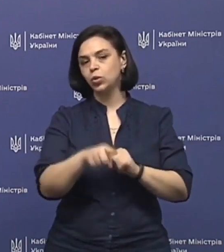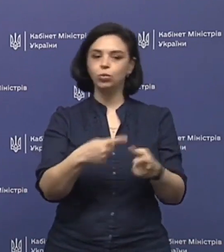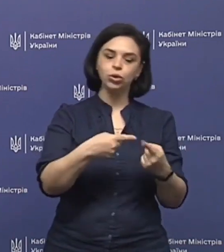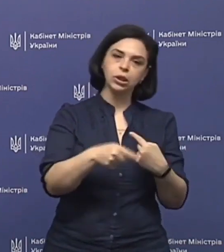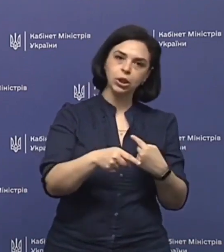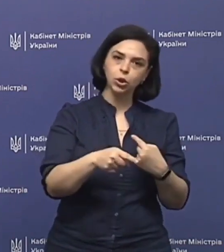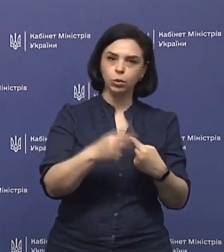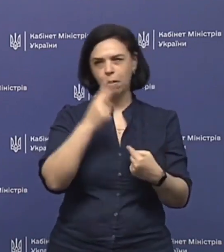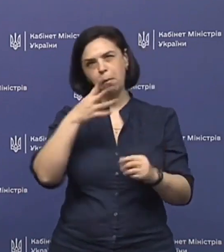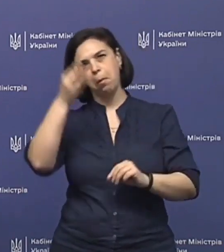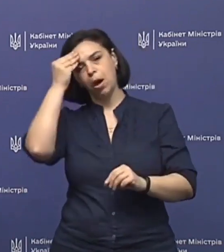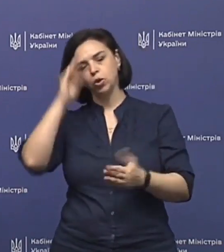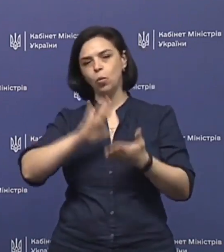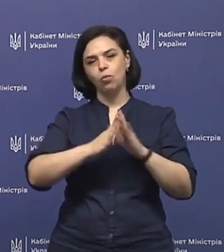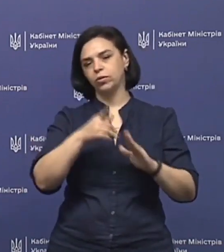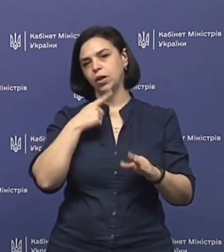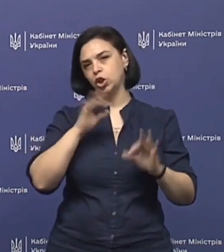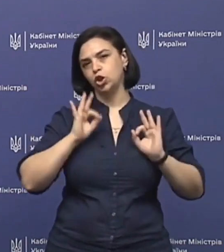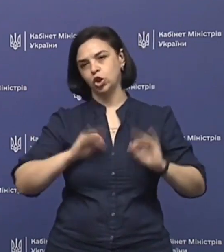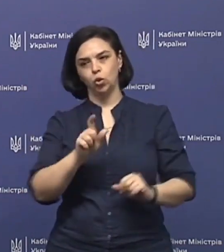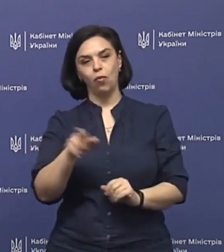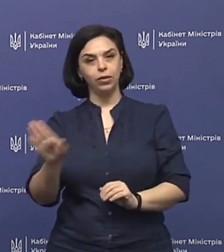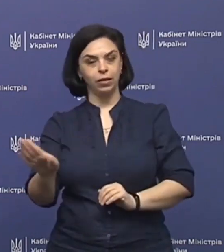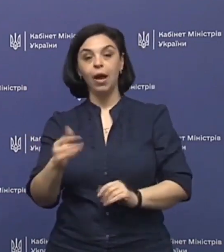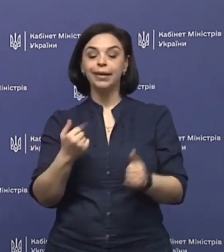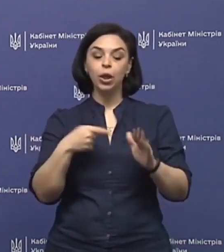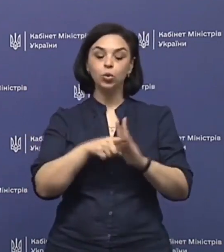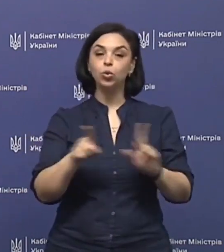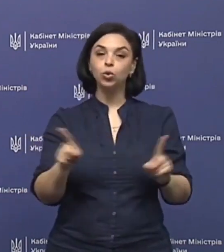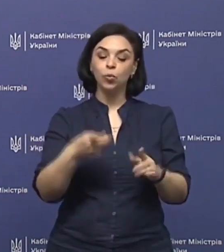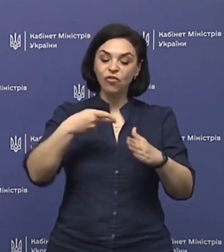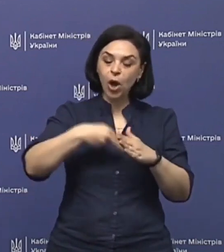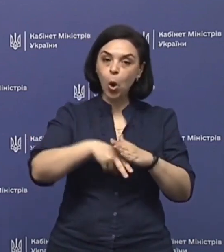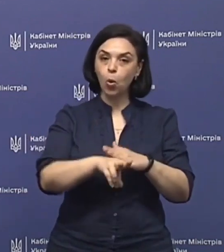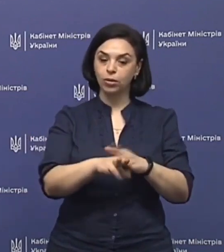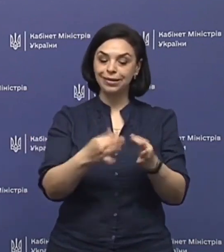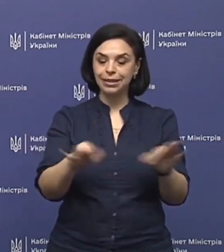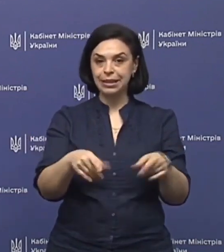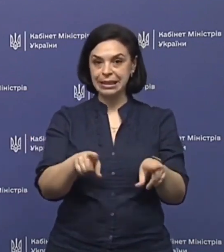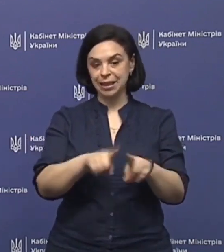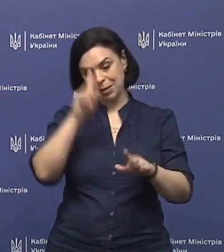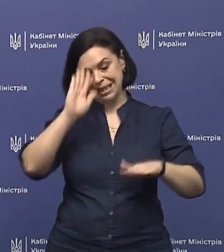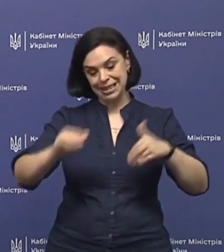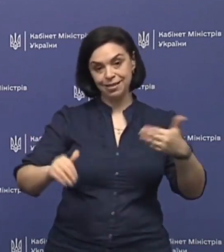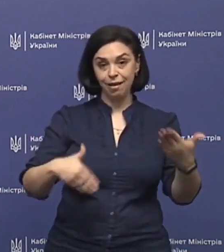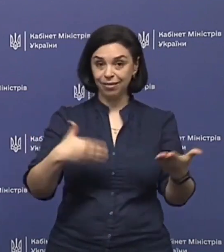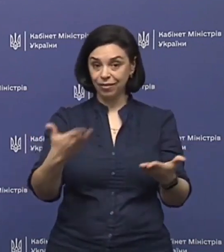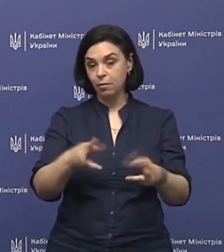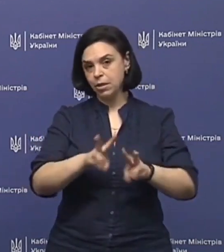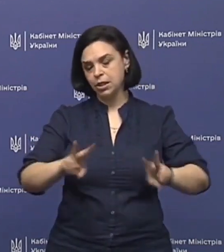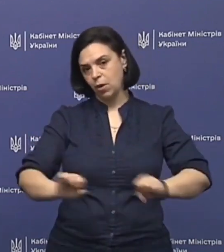чи іншому баченні, умовно кажучи, чиновників. Для того, щоб виходити з такими ініціативами,